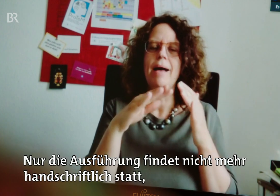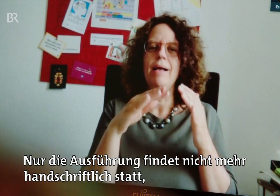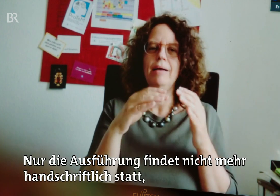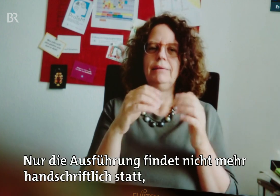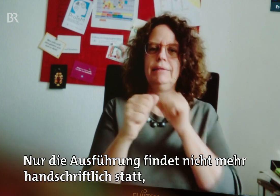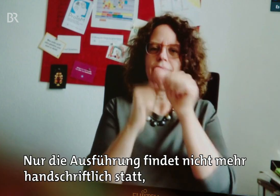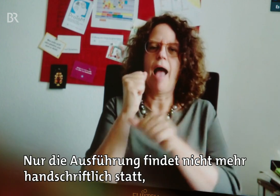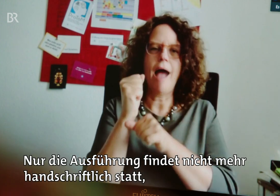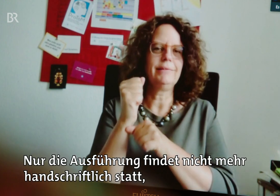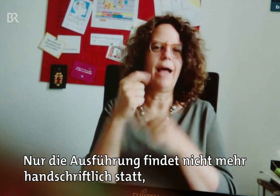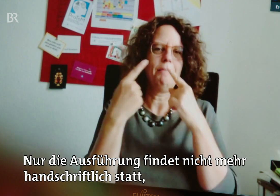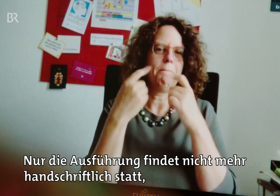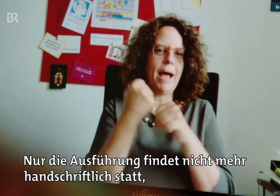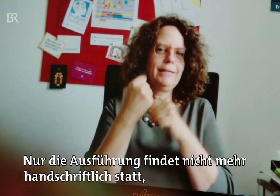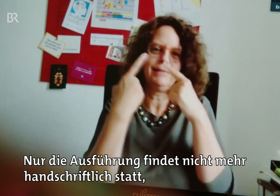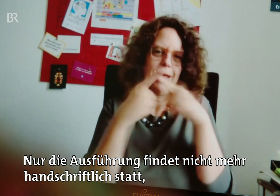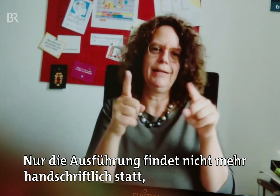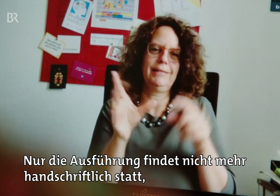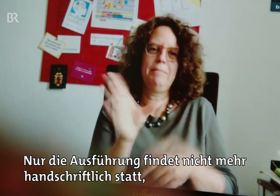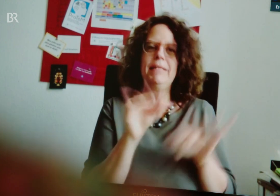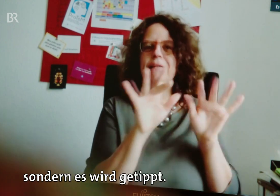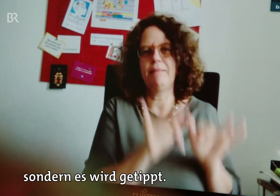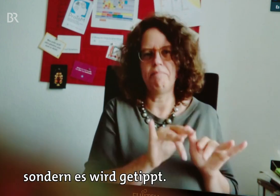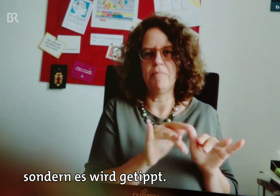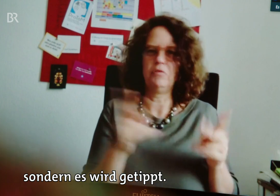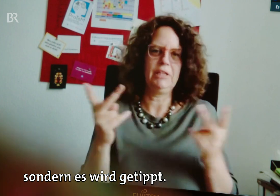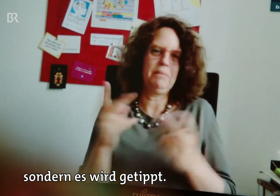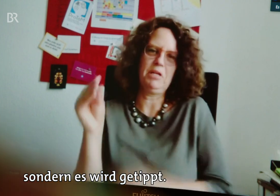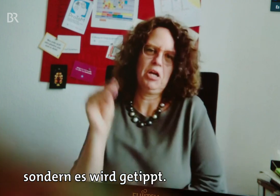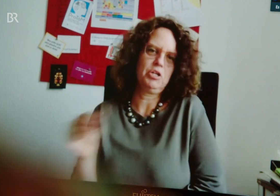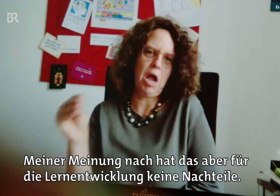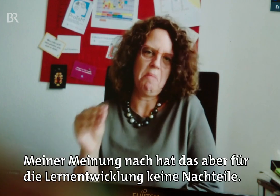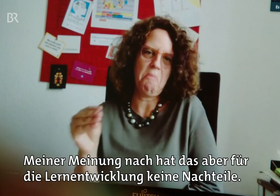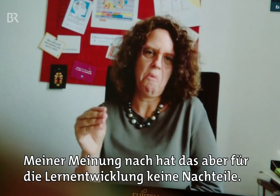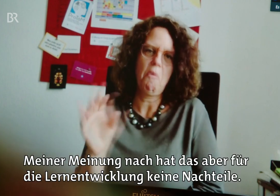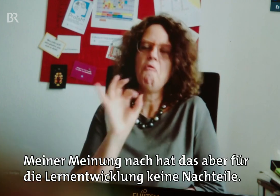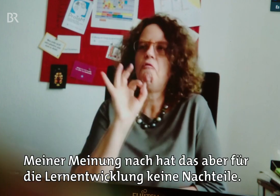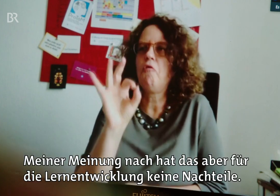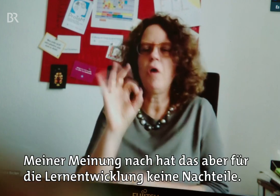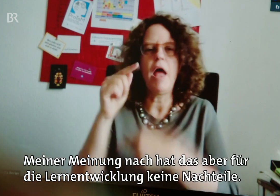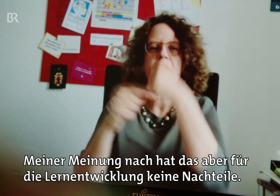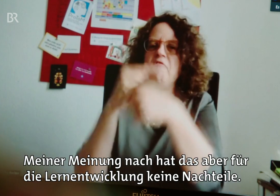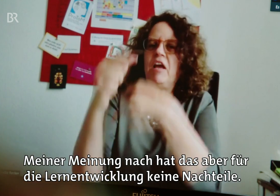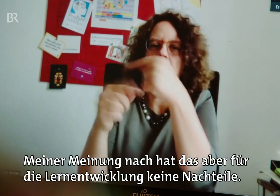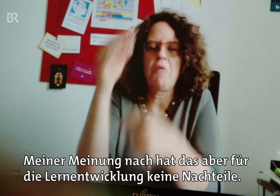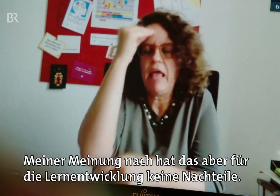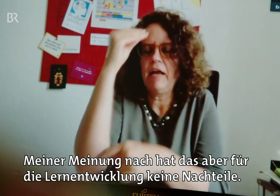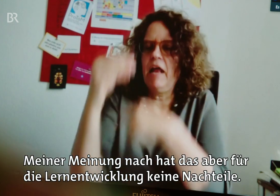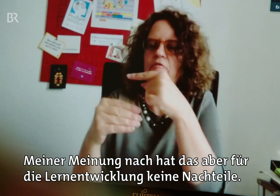Nur die Ausführung findet nicht mehr handschriftlich statt, sondern es wird getippt. Meiner Meinung nach hat das aber für die Lernentwicklung